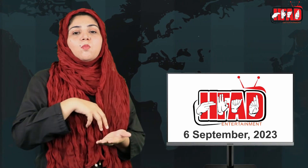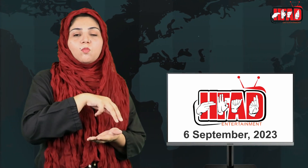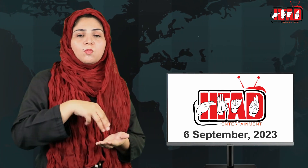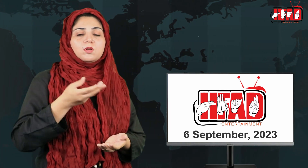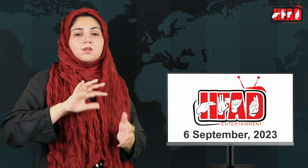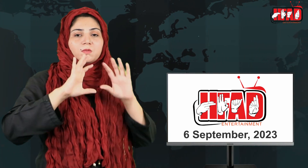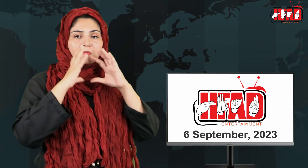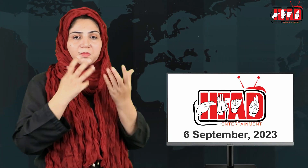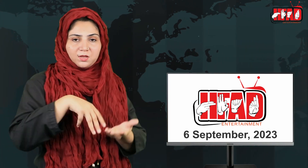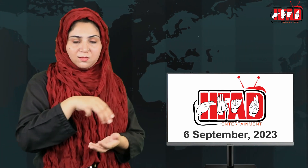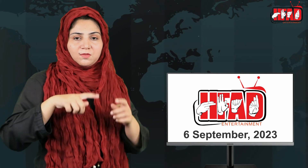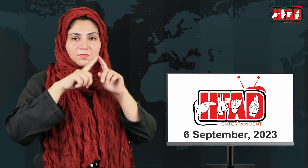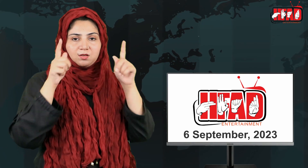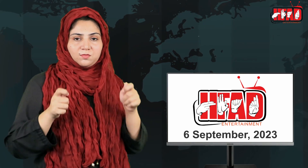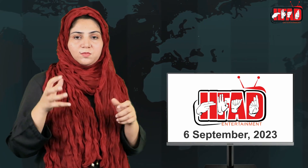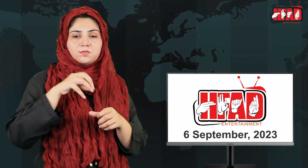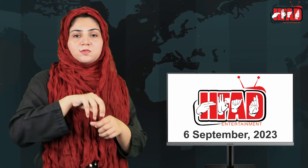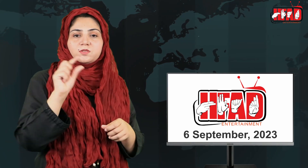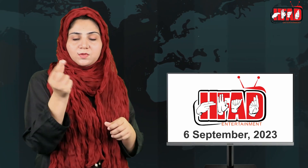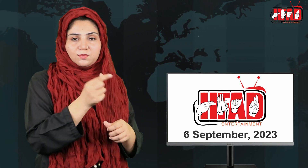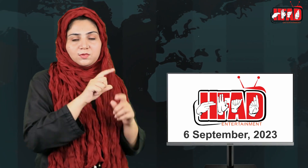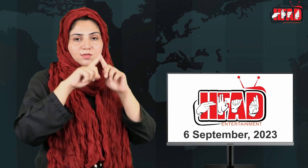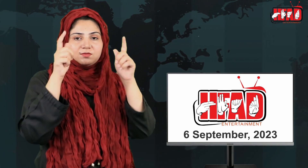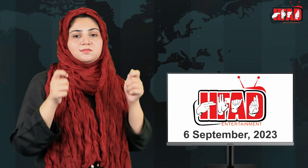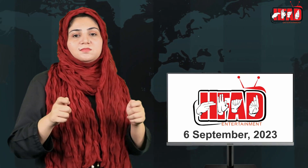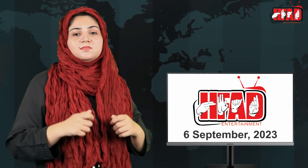ملکی اور بین الاقوامی خبروں پر مشتمل مختصر بولٹن